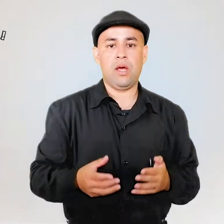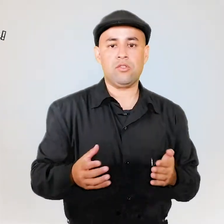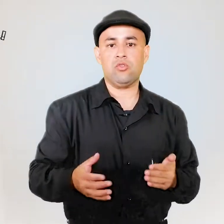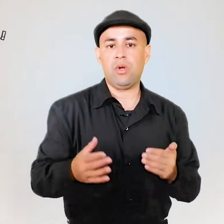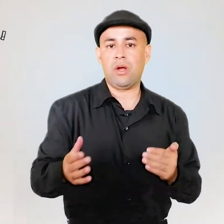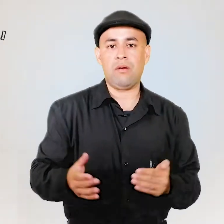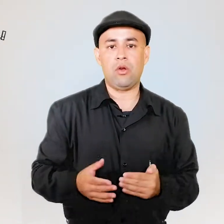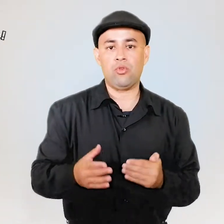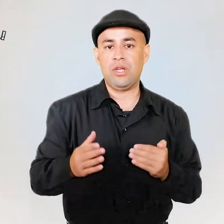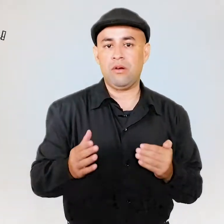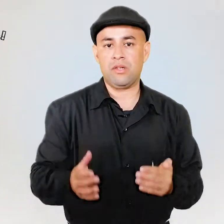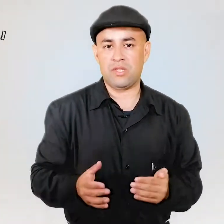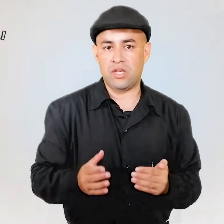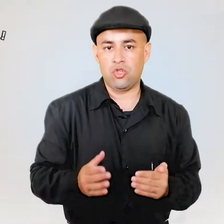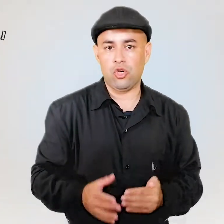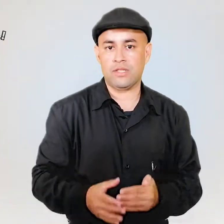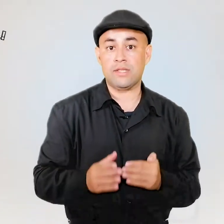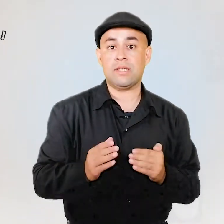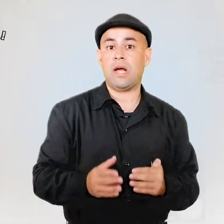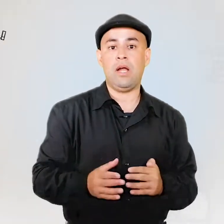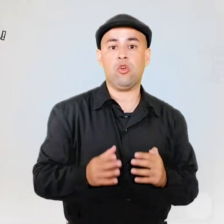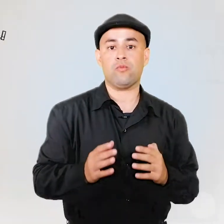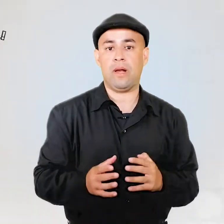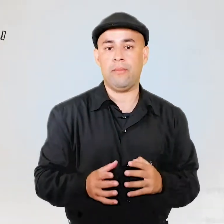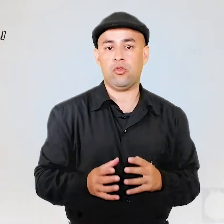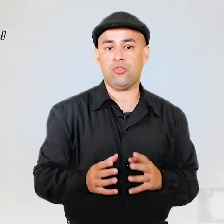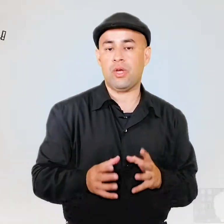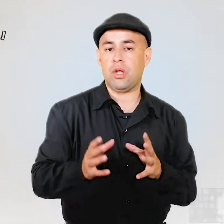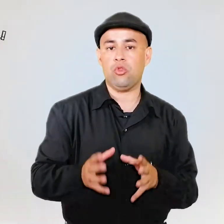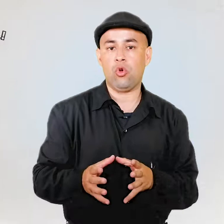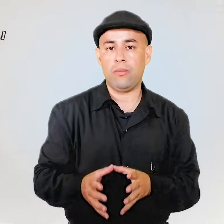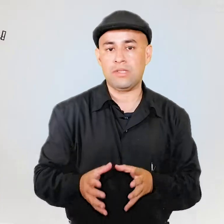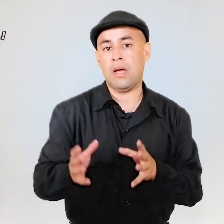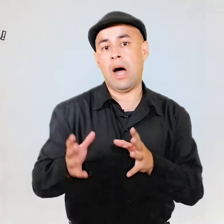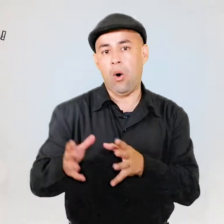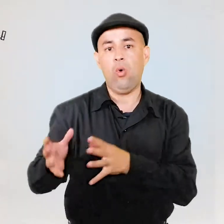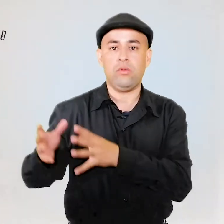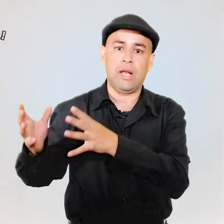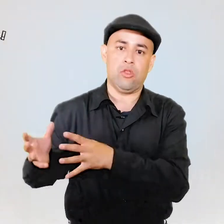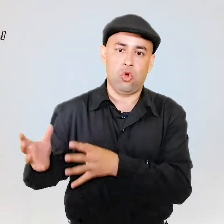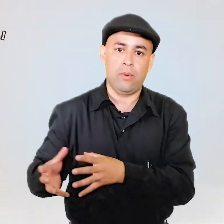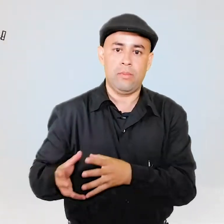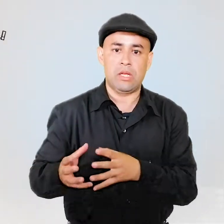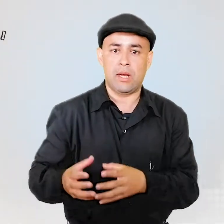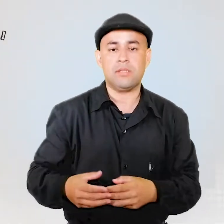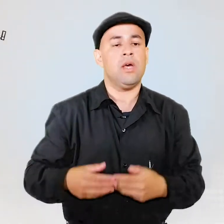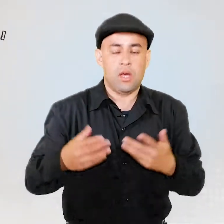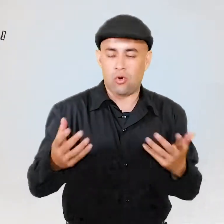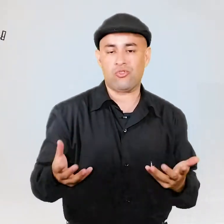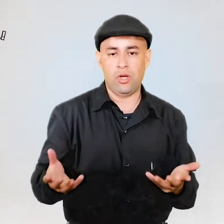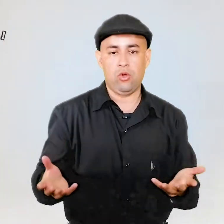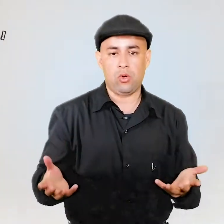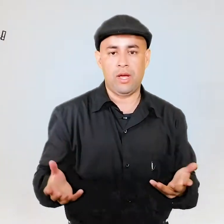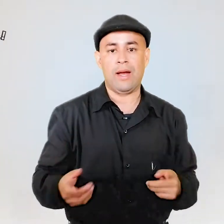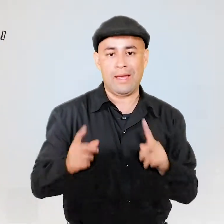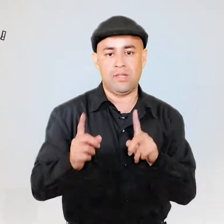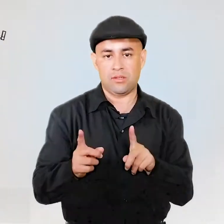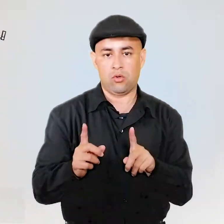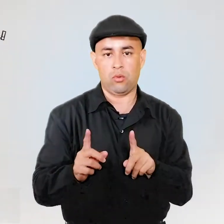esto es una guerra que no tiene restricciones, se sale de los parámetros y de las normas, aún de las normas militares, que aunque ustedes no lo crean existen